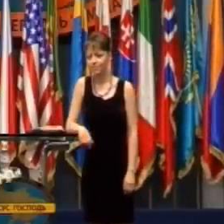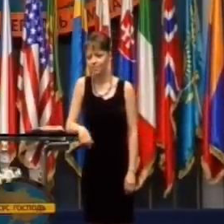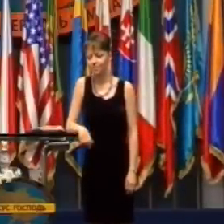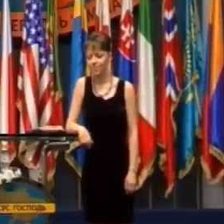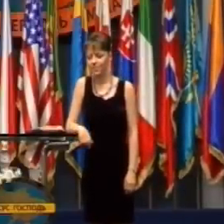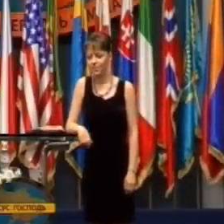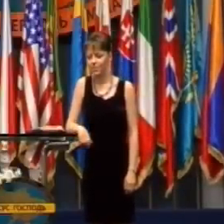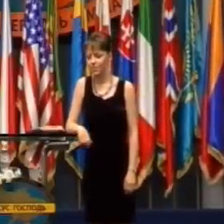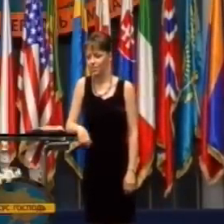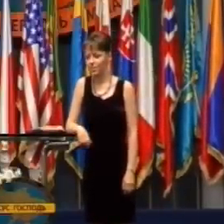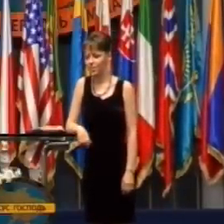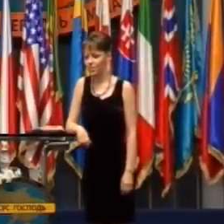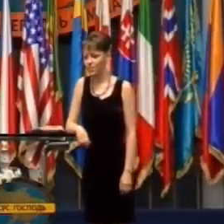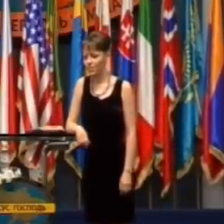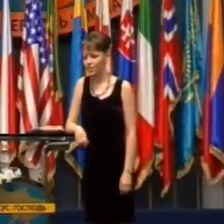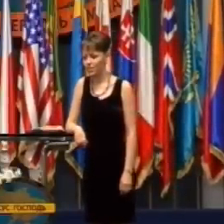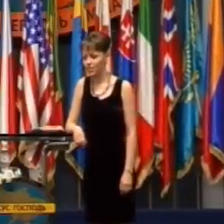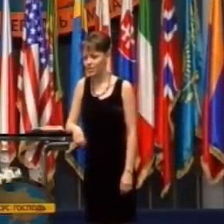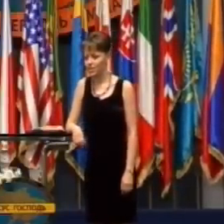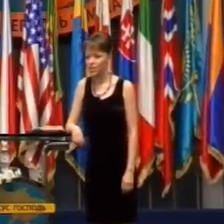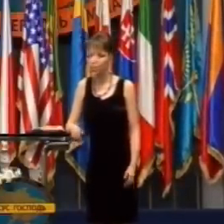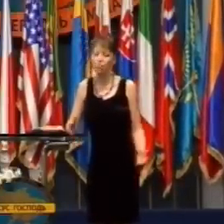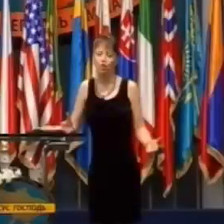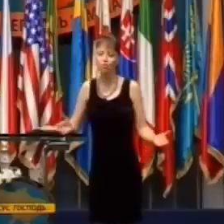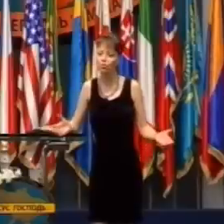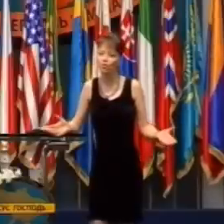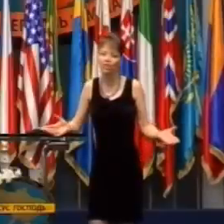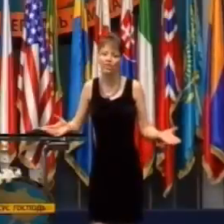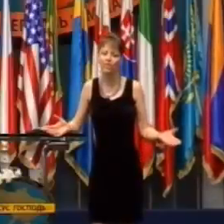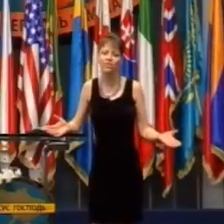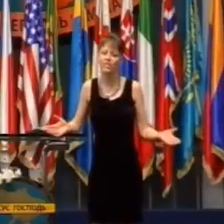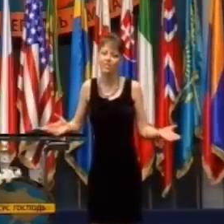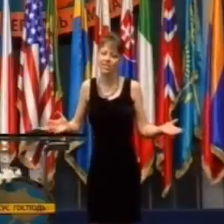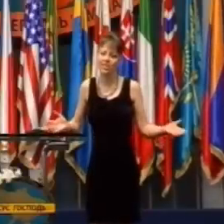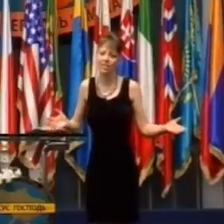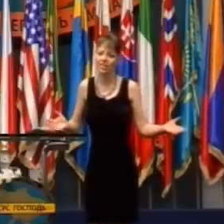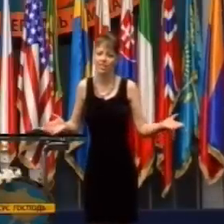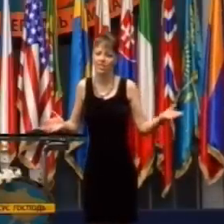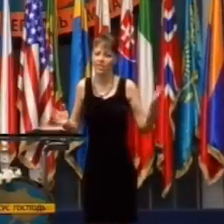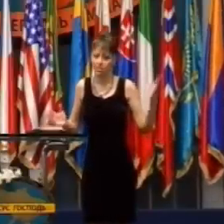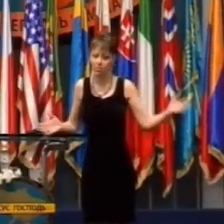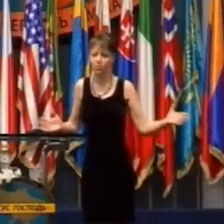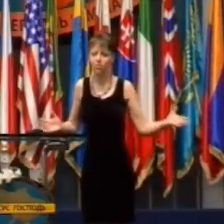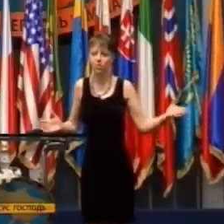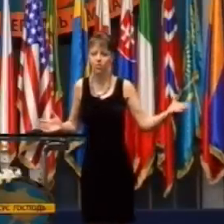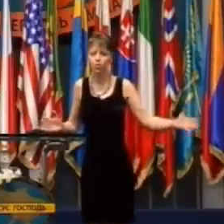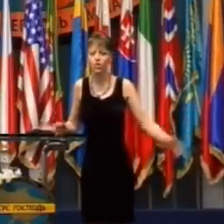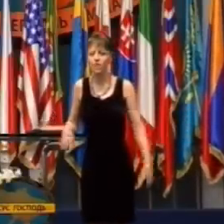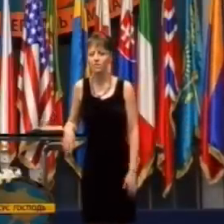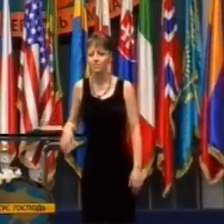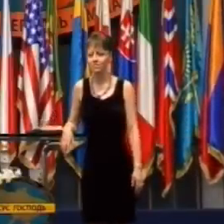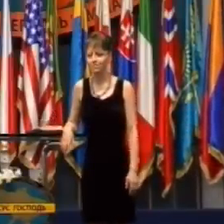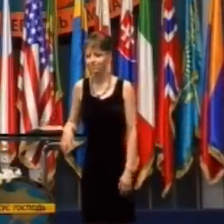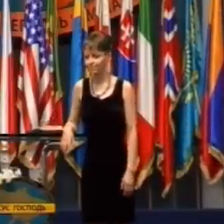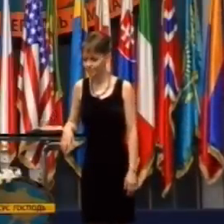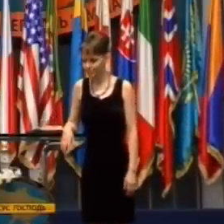To je dôvod, prečo nevidíte niektoré zázraky.